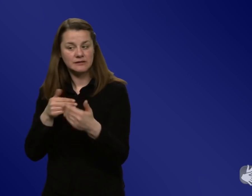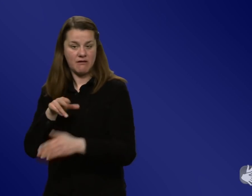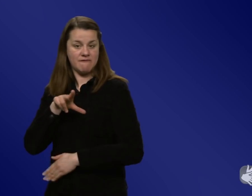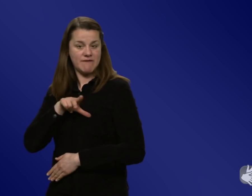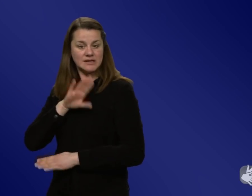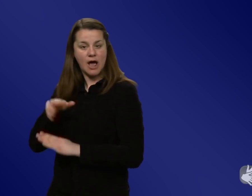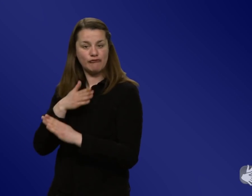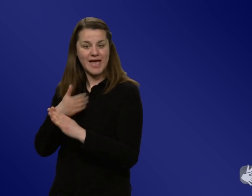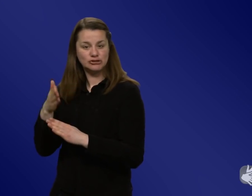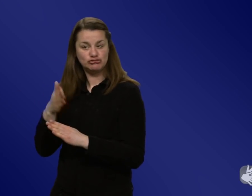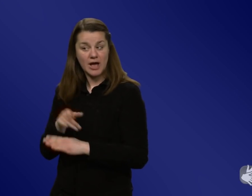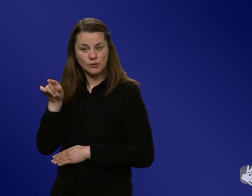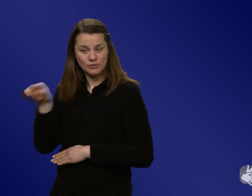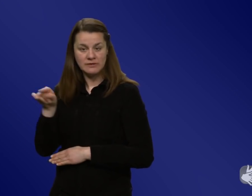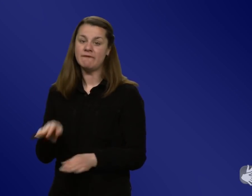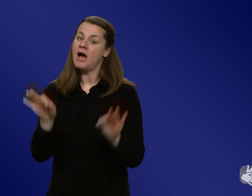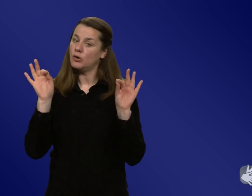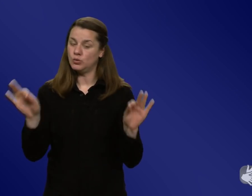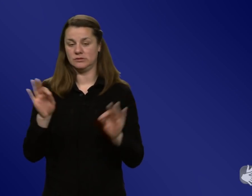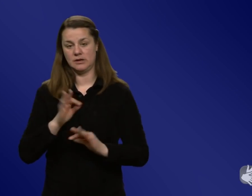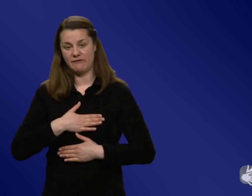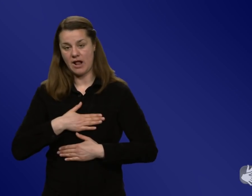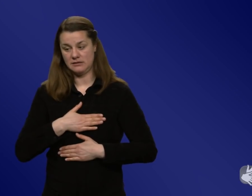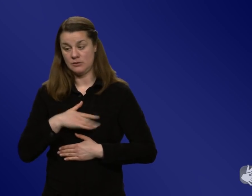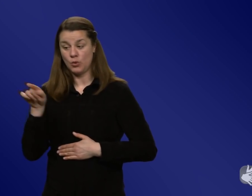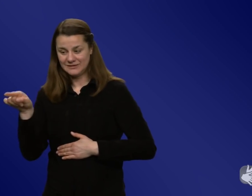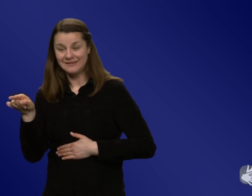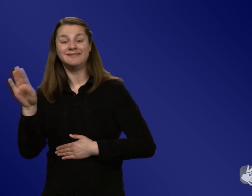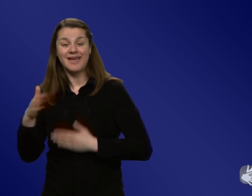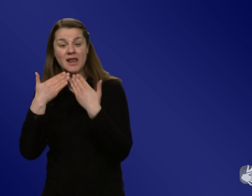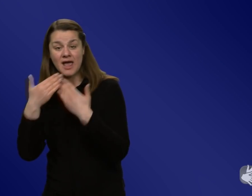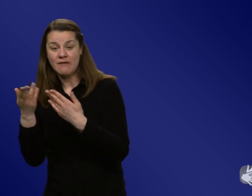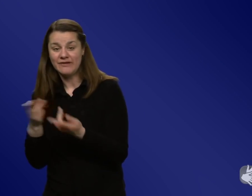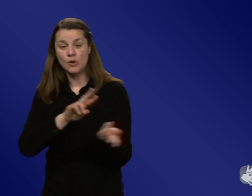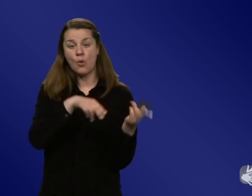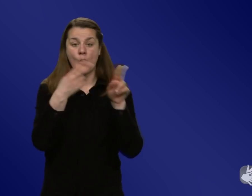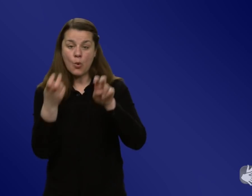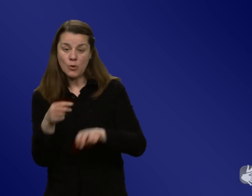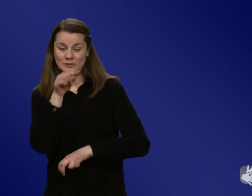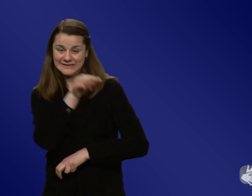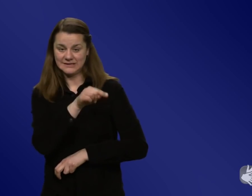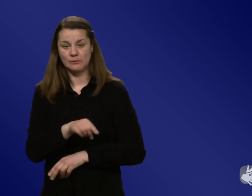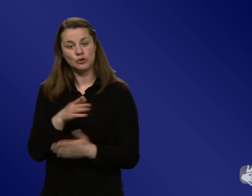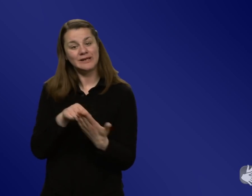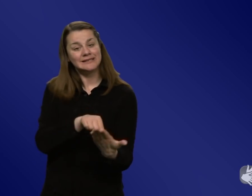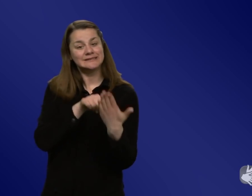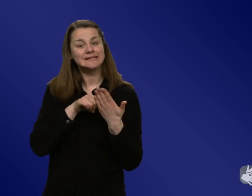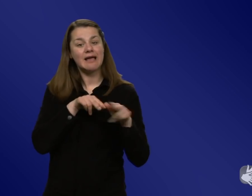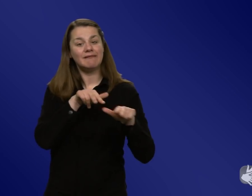Wir warten auf eure Entscheidung und dann setzen wir das um. Das respektiert die Expertise und setzt dann auch